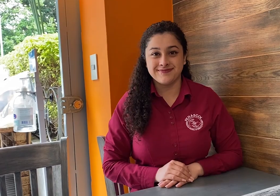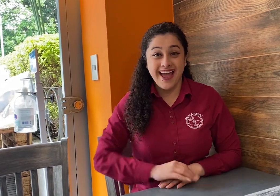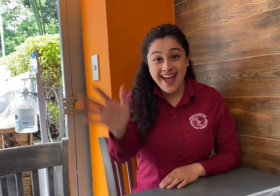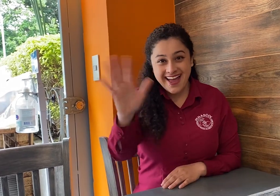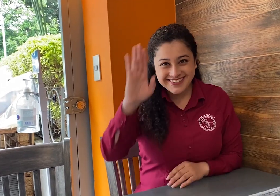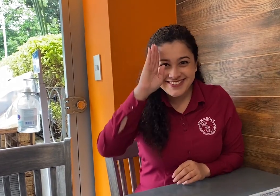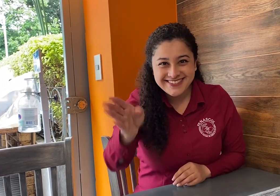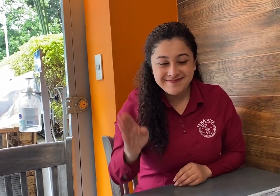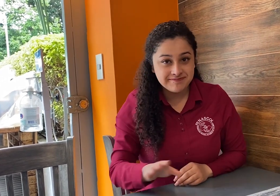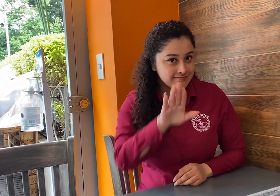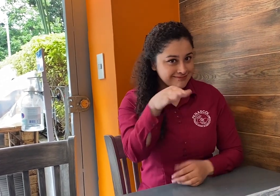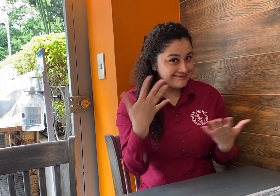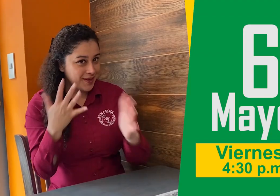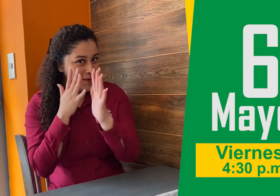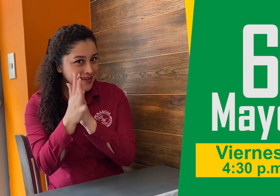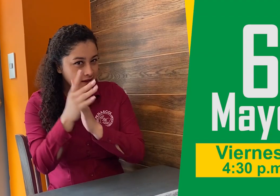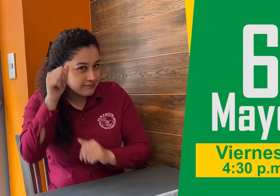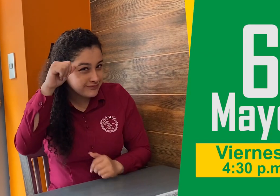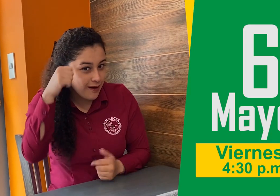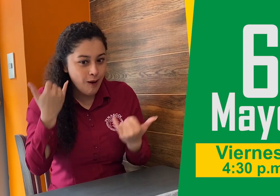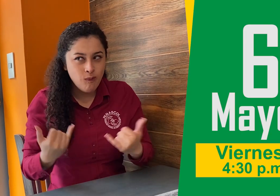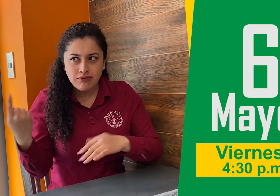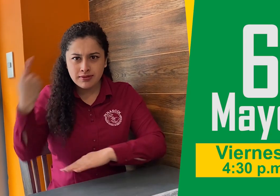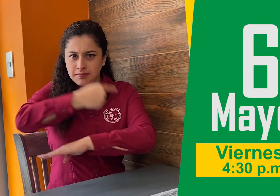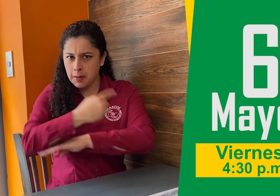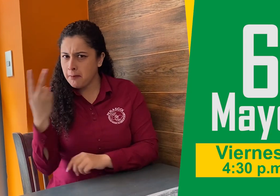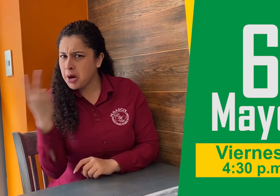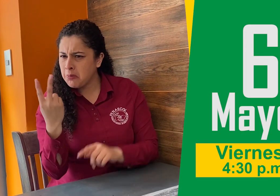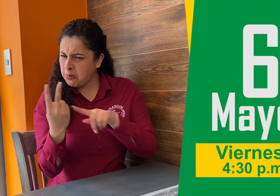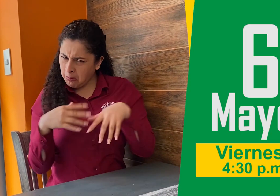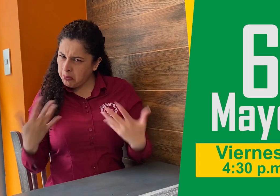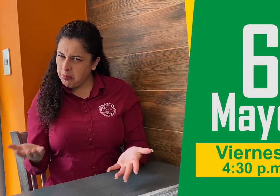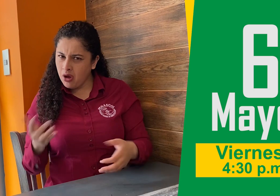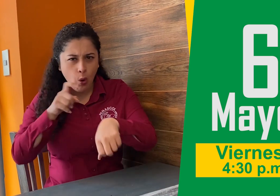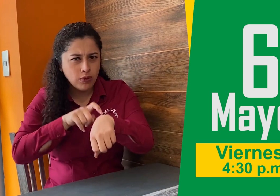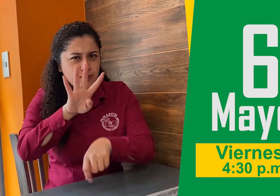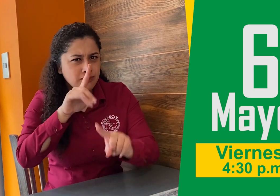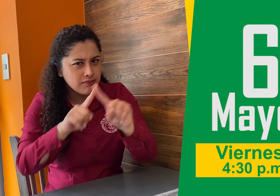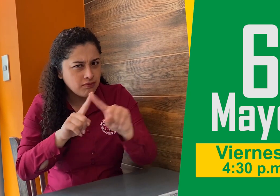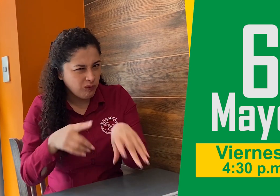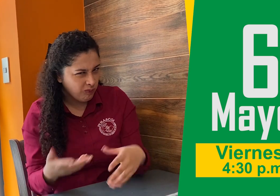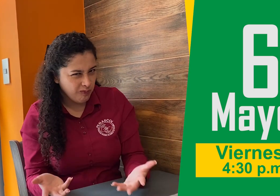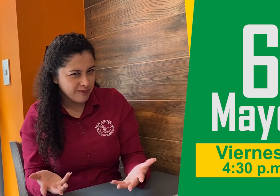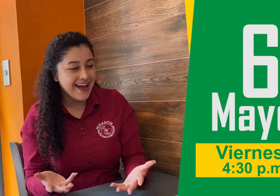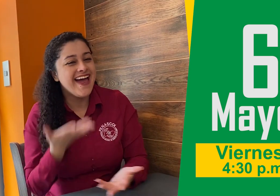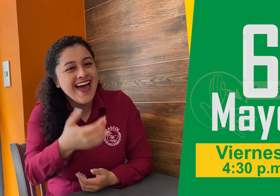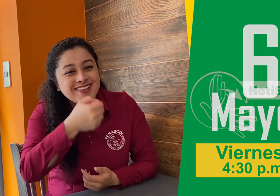¡Hola! Hoy es viernes. ¿Recuerdas qué tenemos los viernes? Sí, a las cuatro y